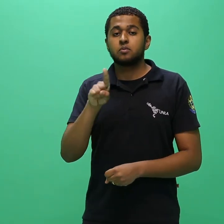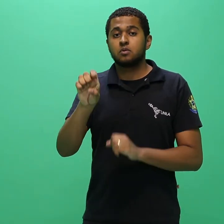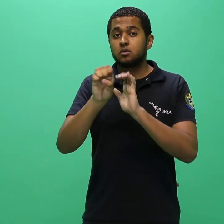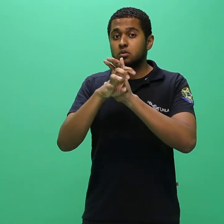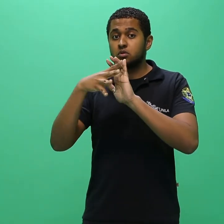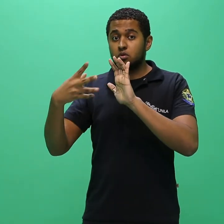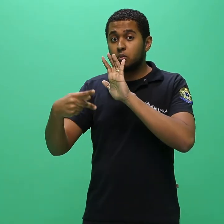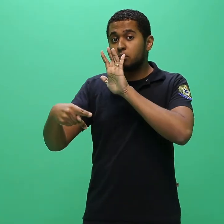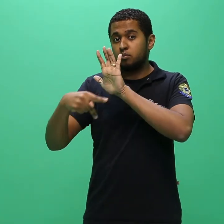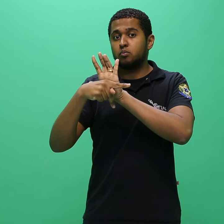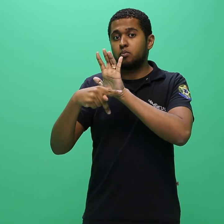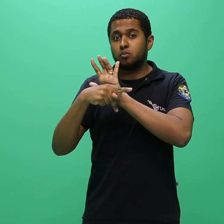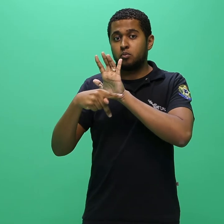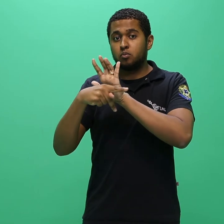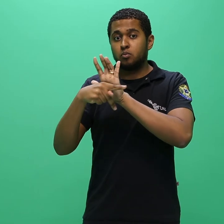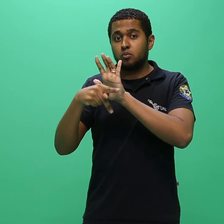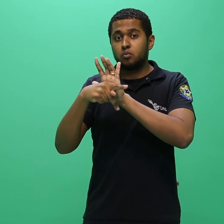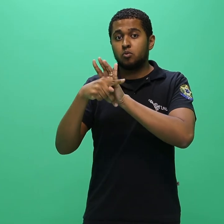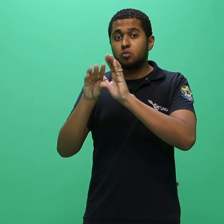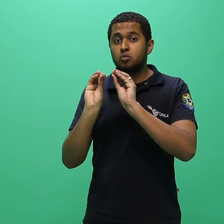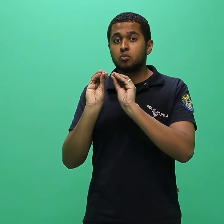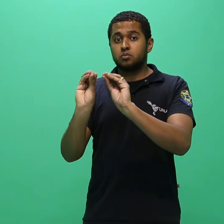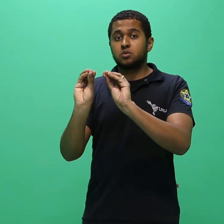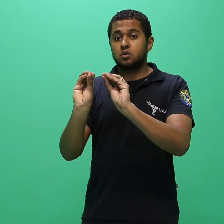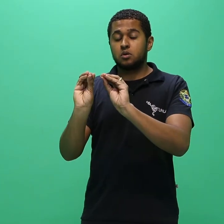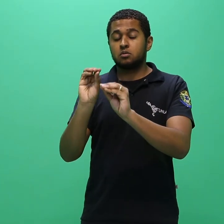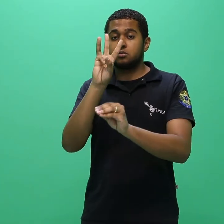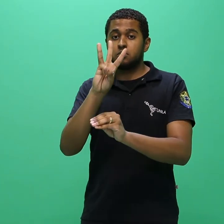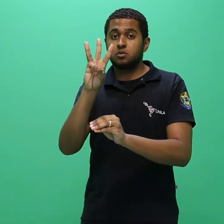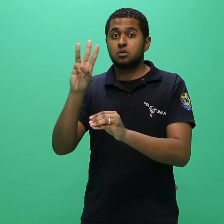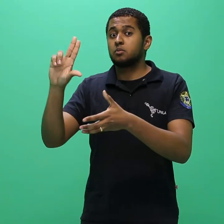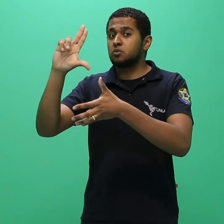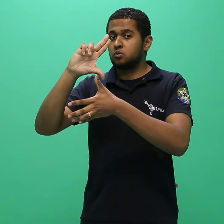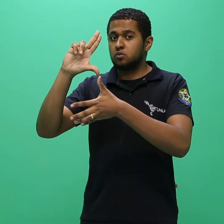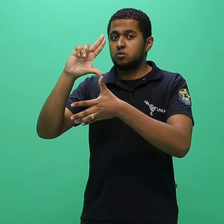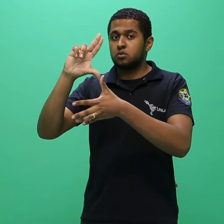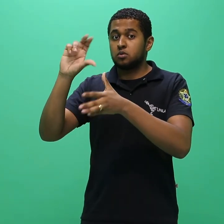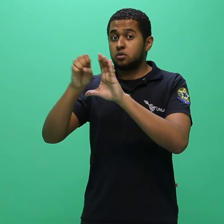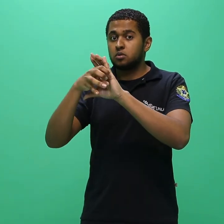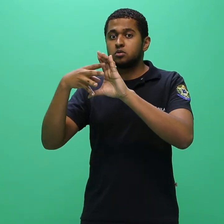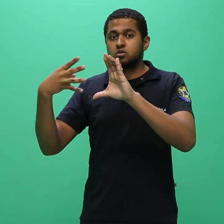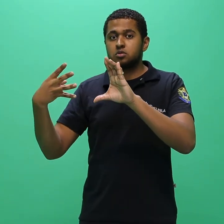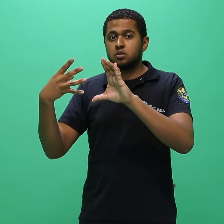ONILA, conforme cronograma elencado no anexo 1 do presente edital.